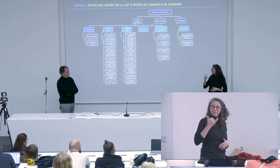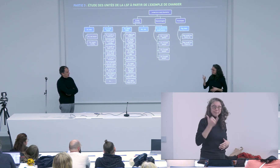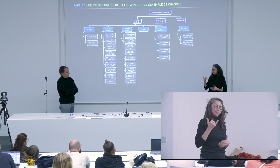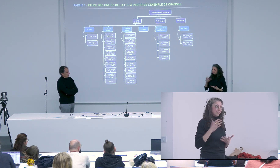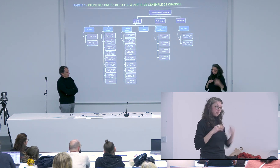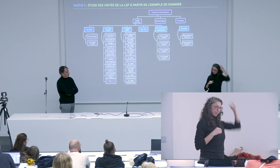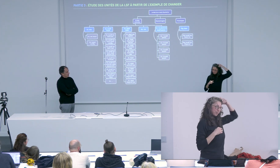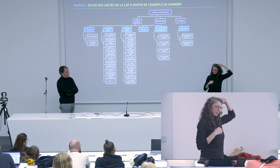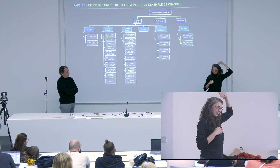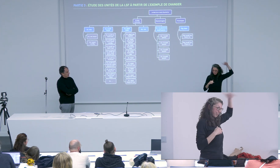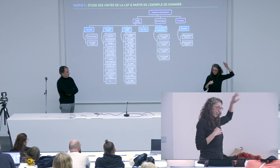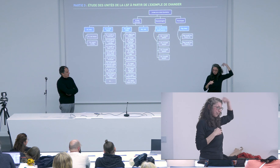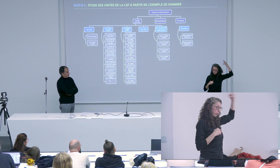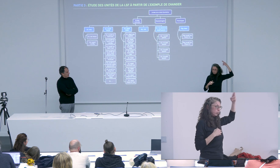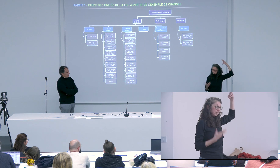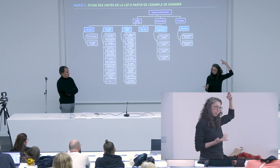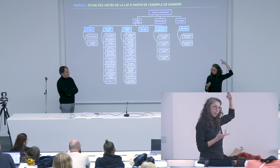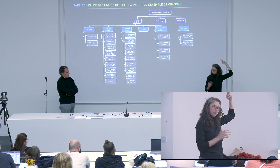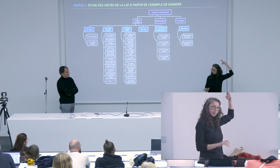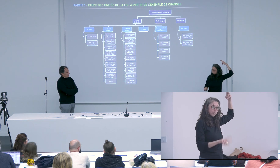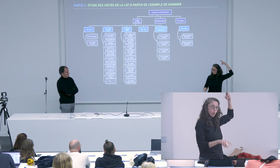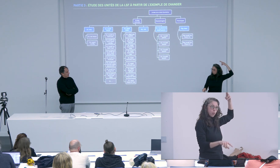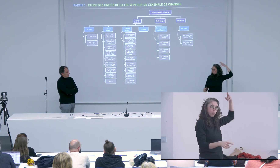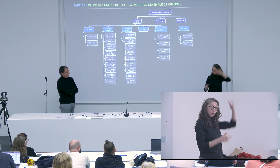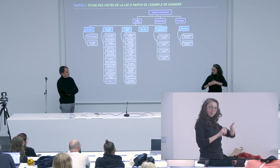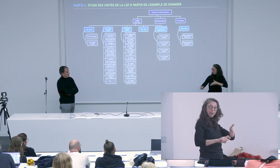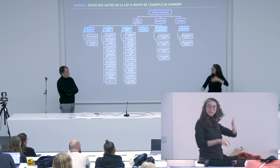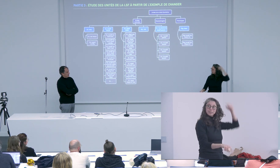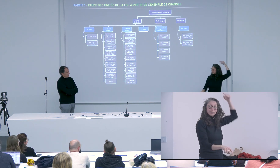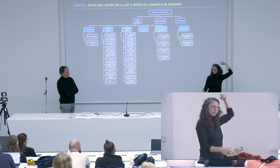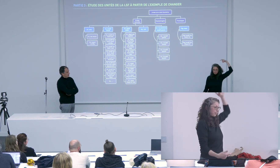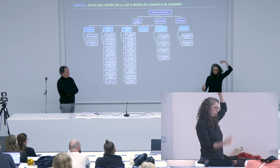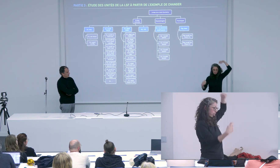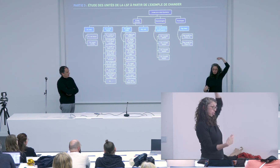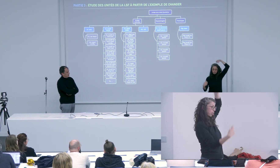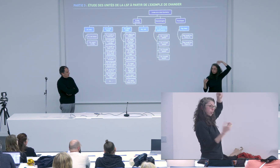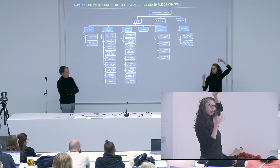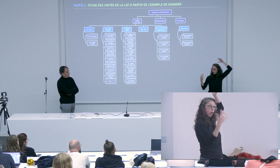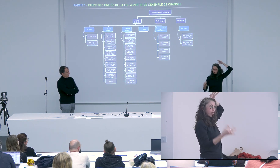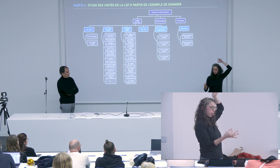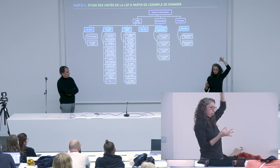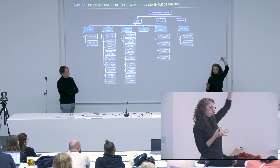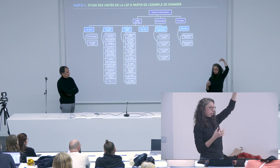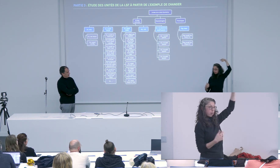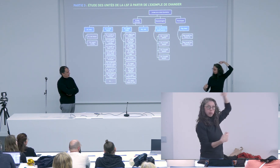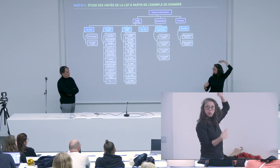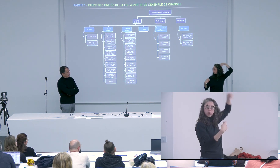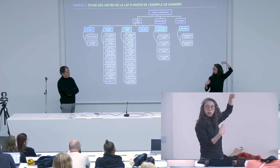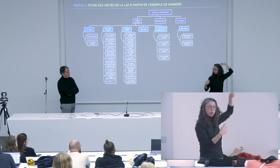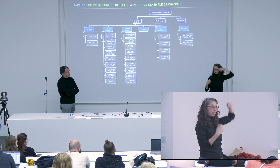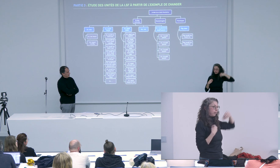et pour moi c'était encore trop lent moi j'avais la réponse mais il fallait que je trouve la réponse un peu dans